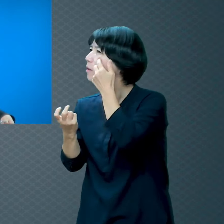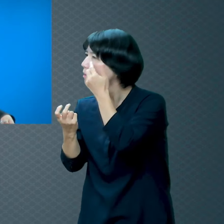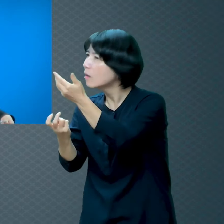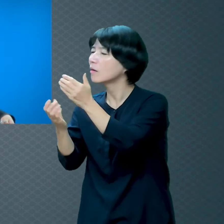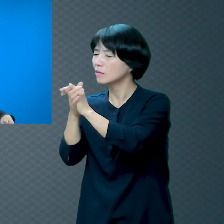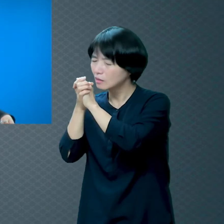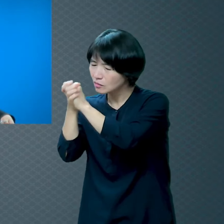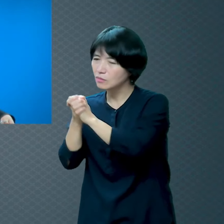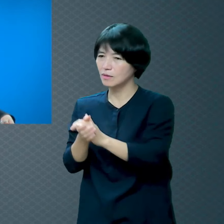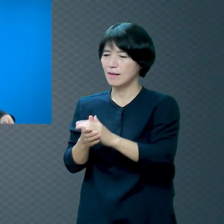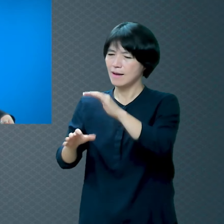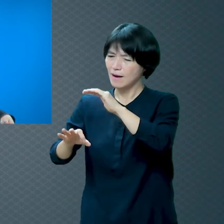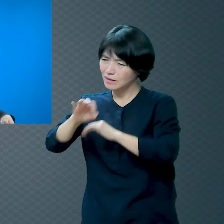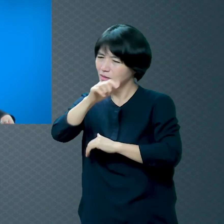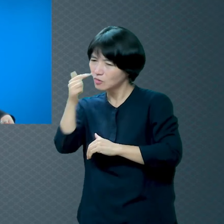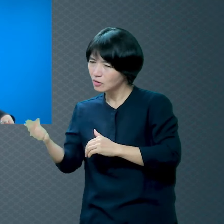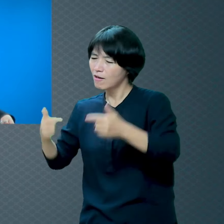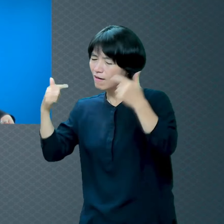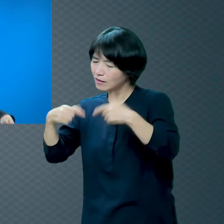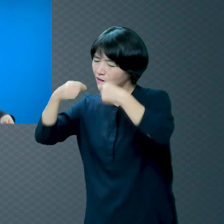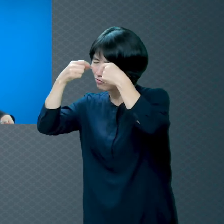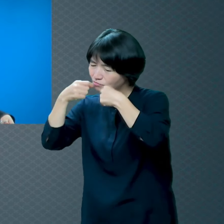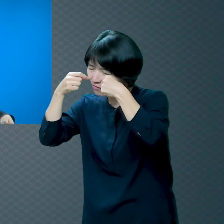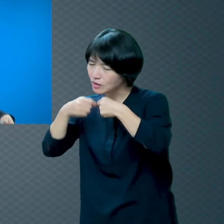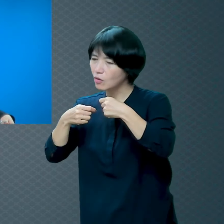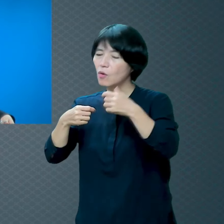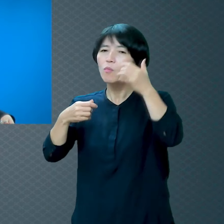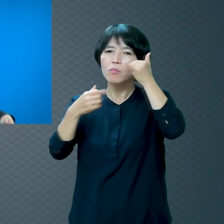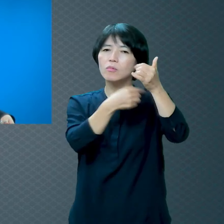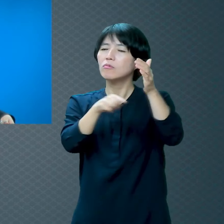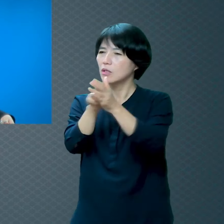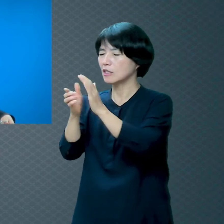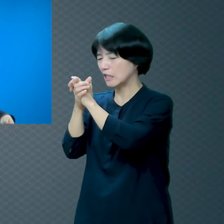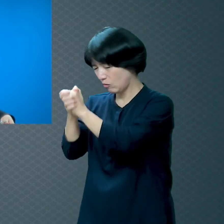아침 저녁으로 눈물을 흘리면서 수년씩